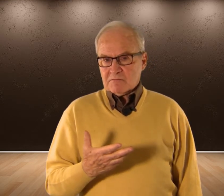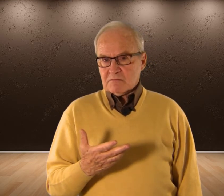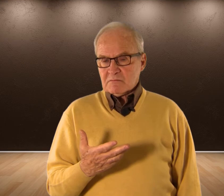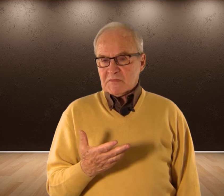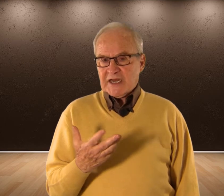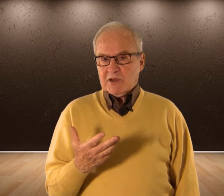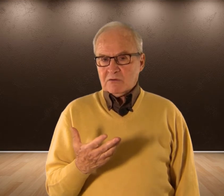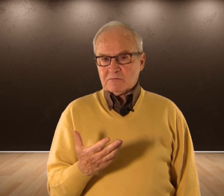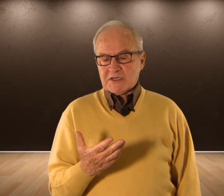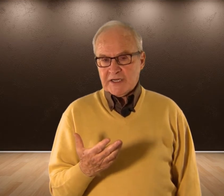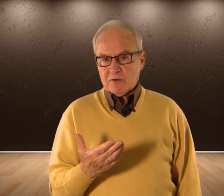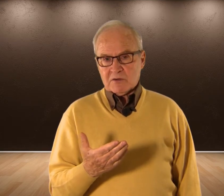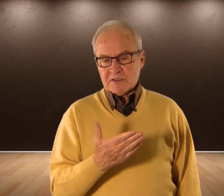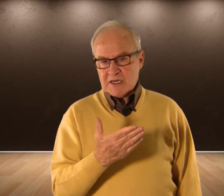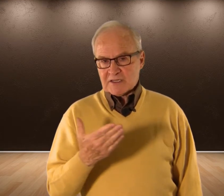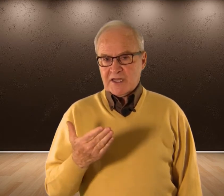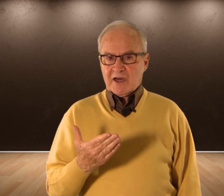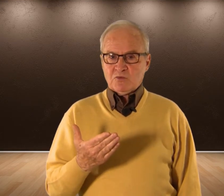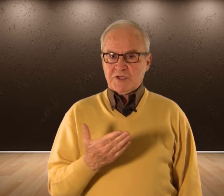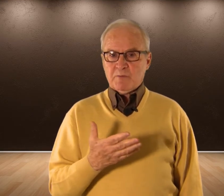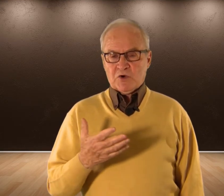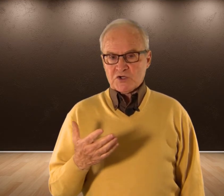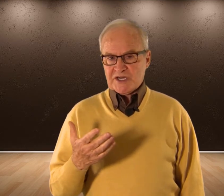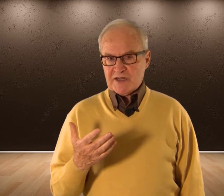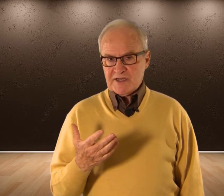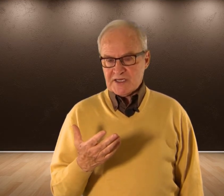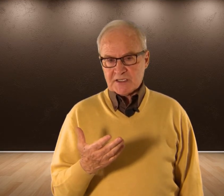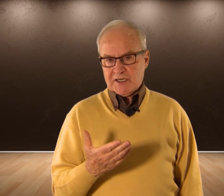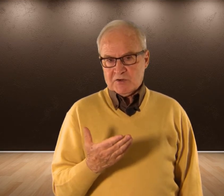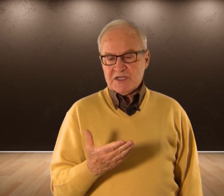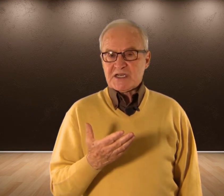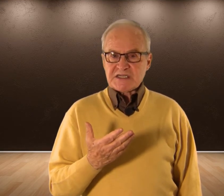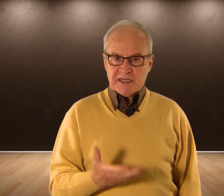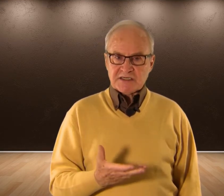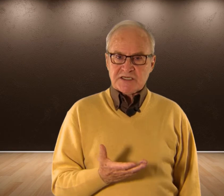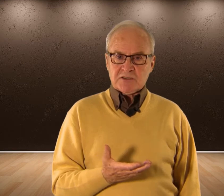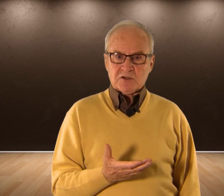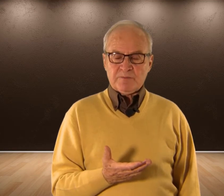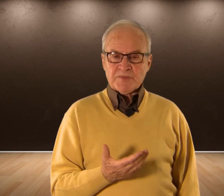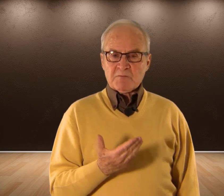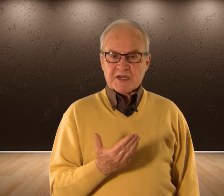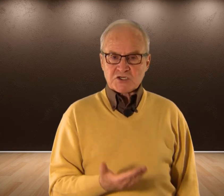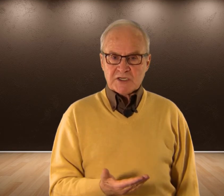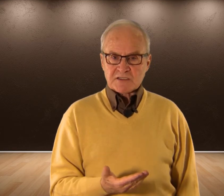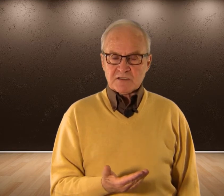creo Creo Hace ya un tiempo Que no sé nada de ellas Creo Que seguirán siendo Personas